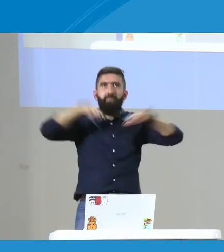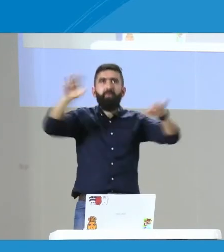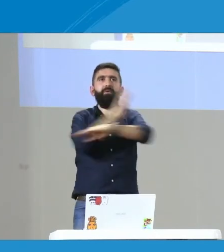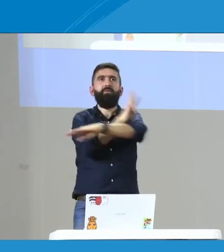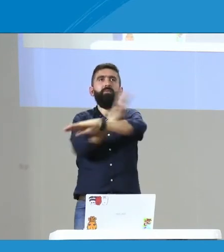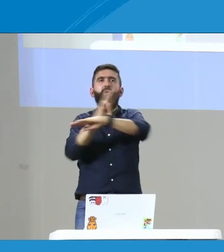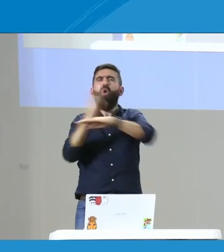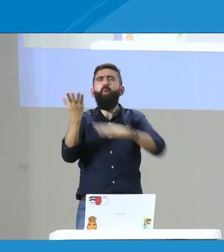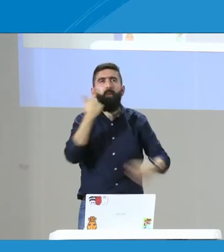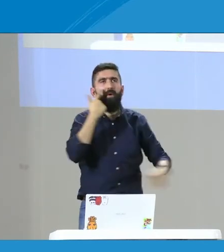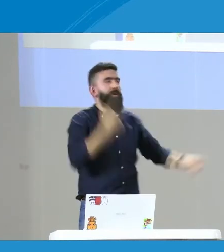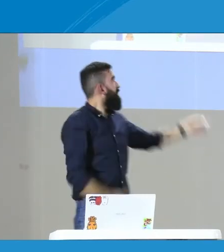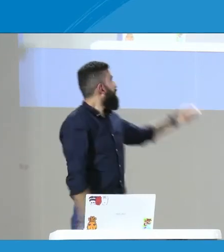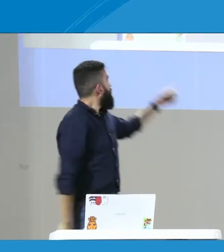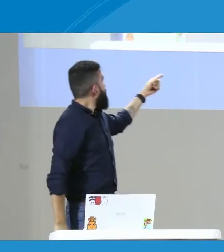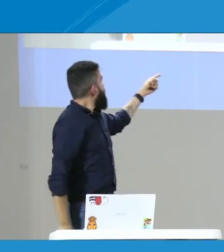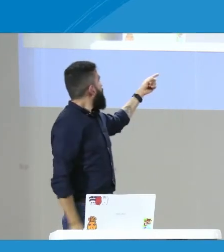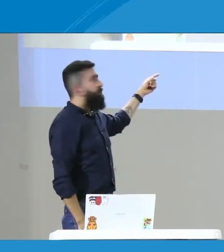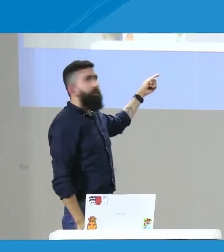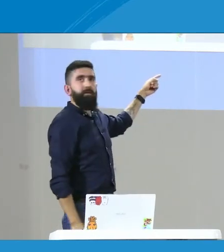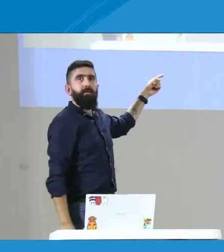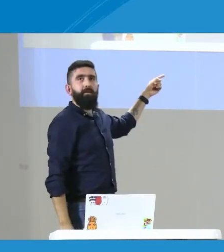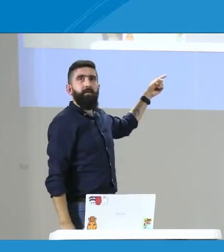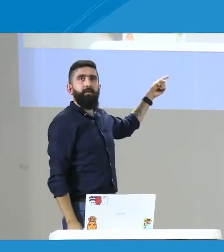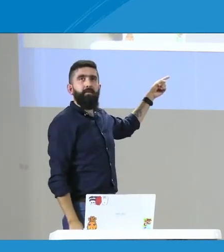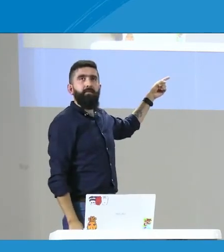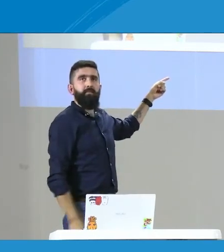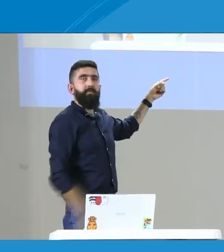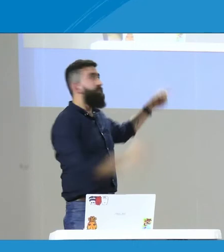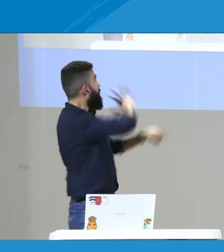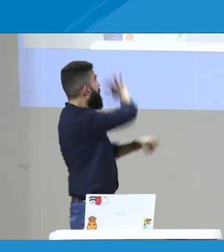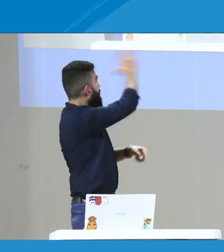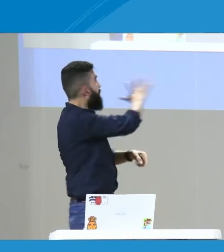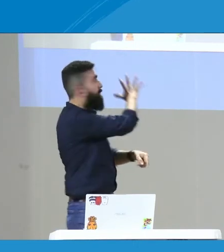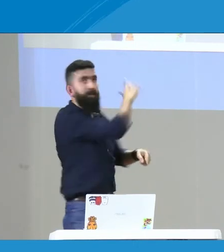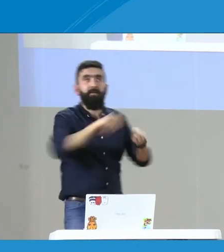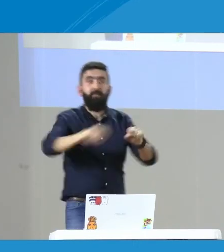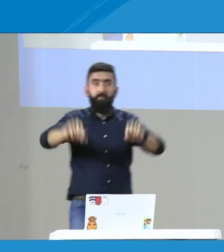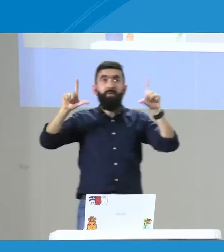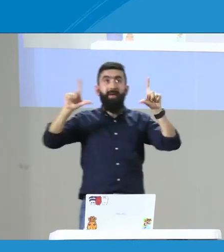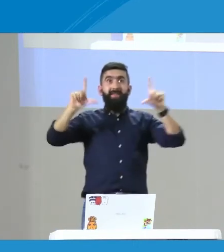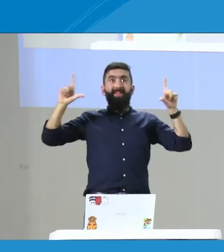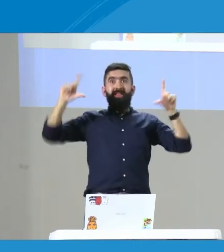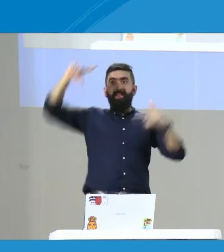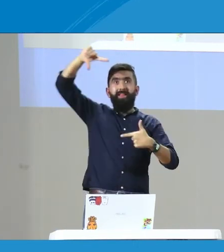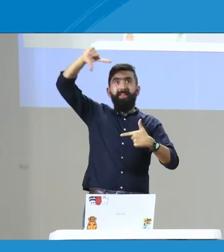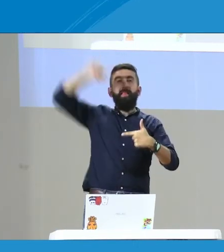y generar unos videos y eso se va a realizar a través de una página web en la página web del INSOR y este va a ser su diseño.